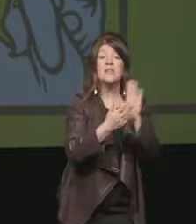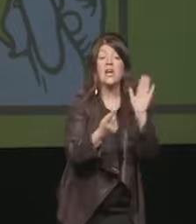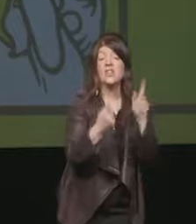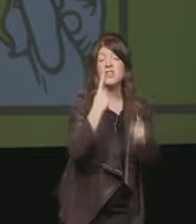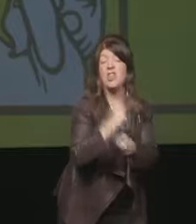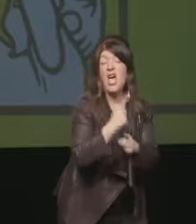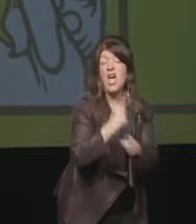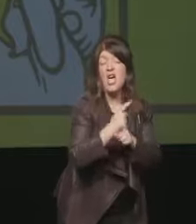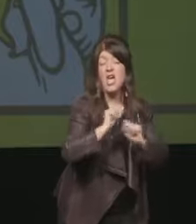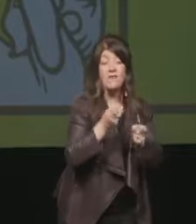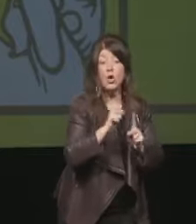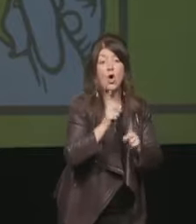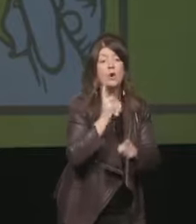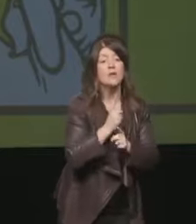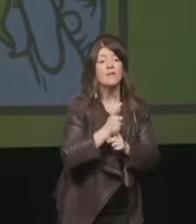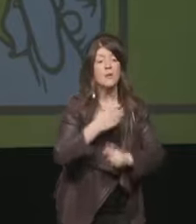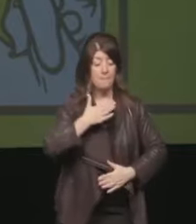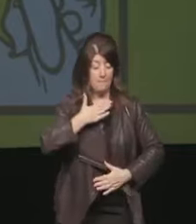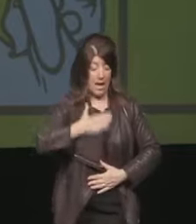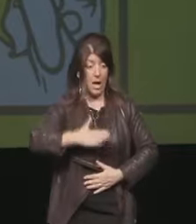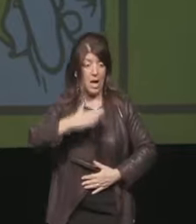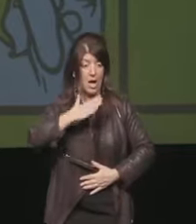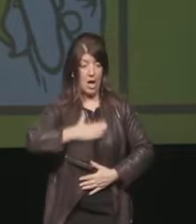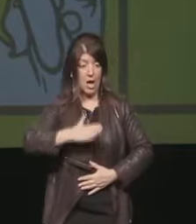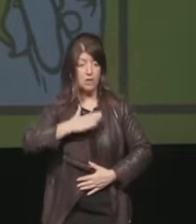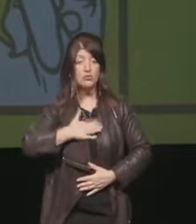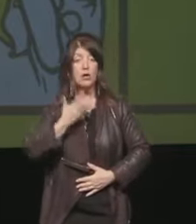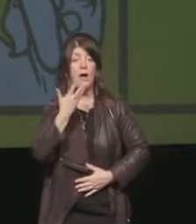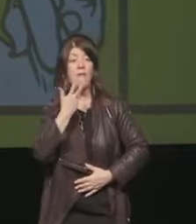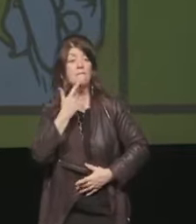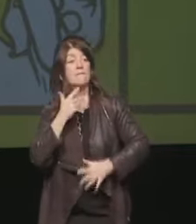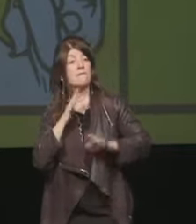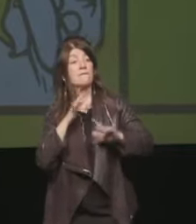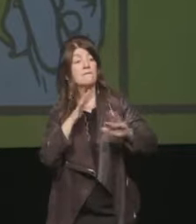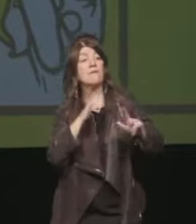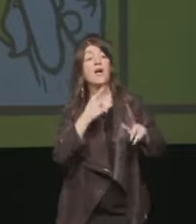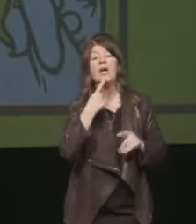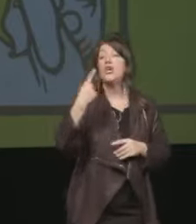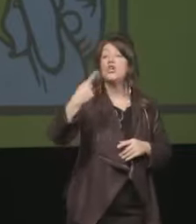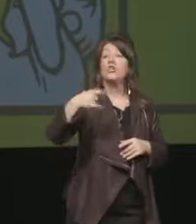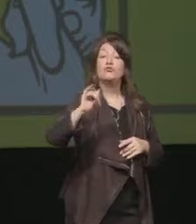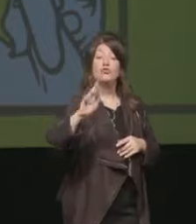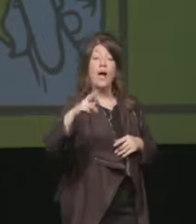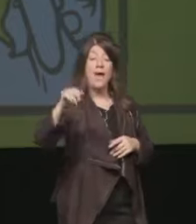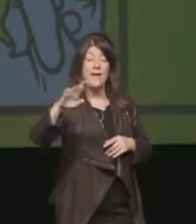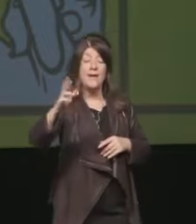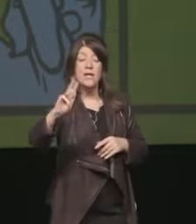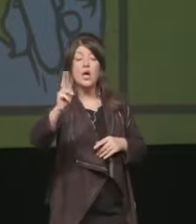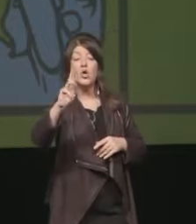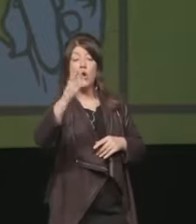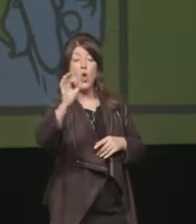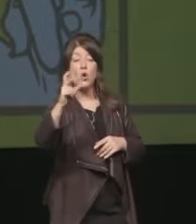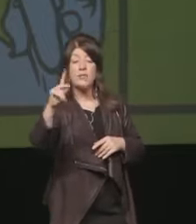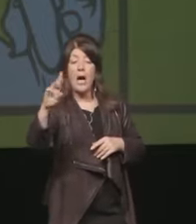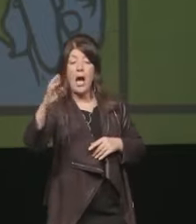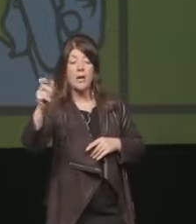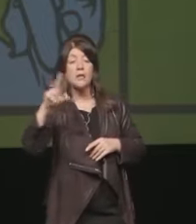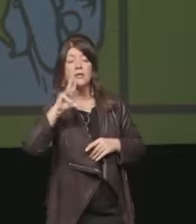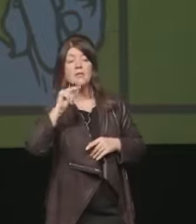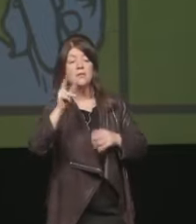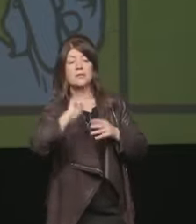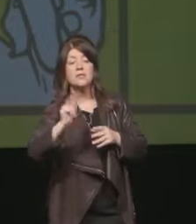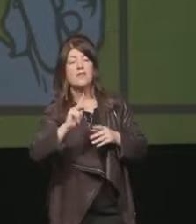parte vorrei che tutti leggessero diceva Gianni Rodari non per diventare poeti o